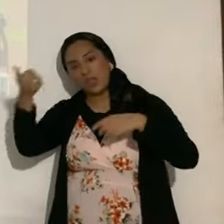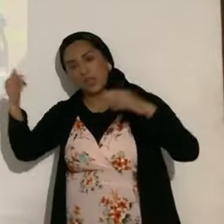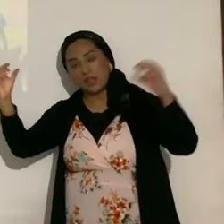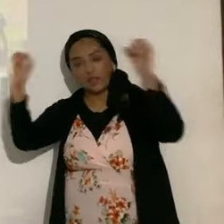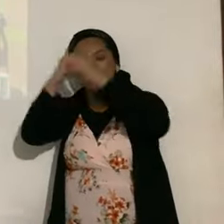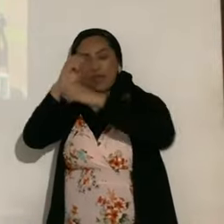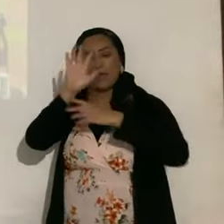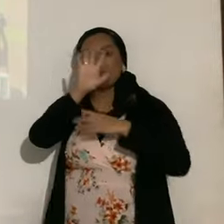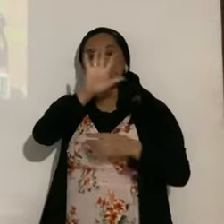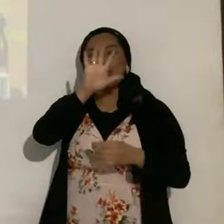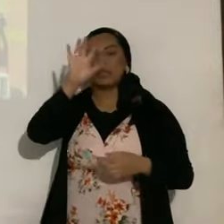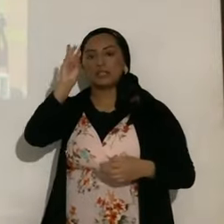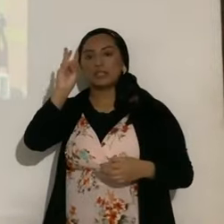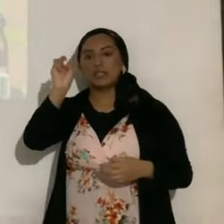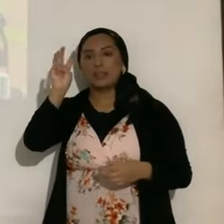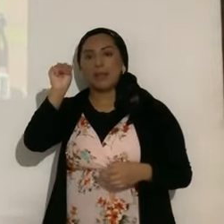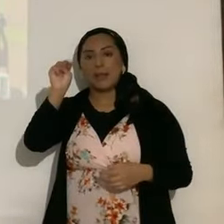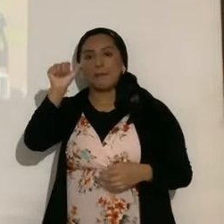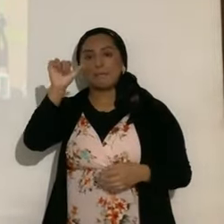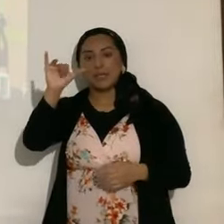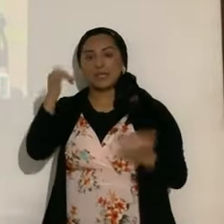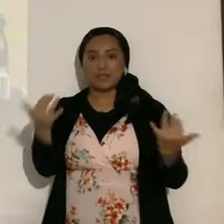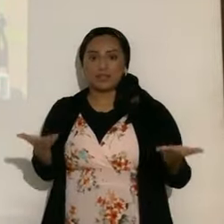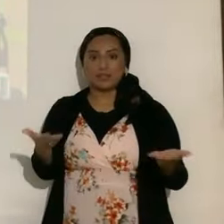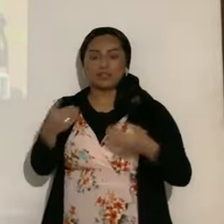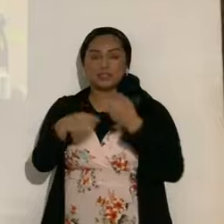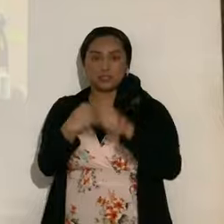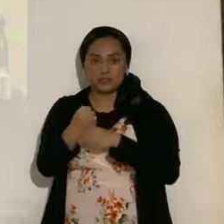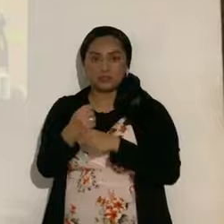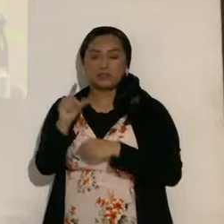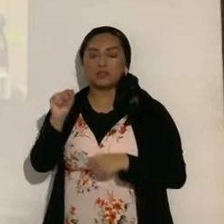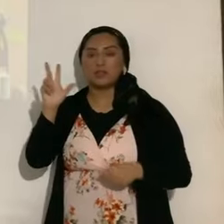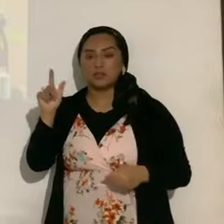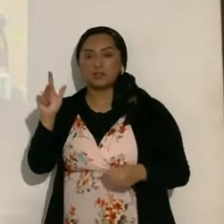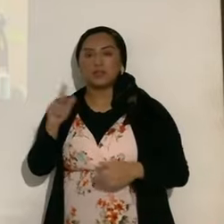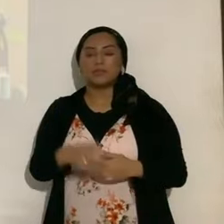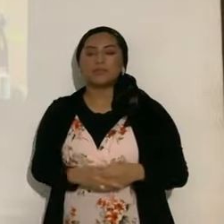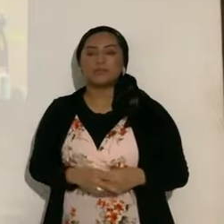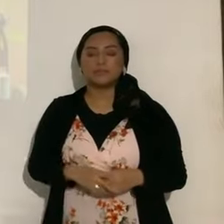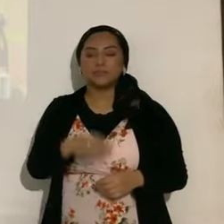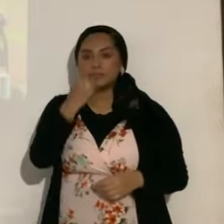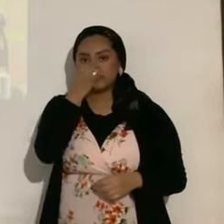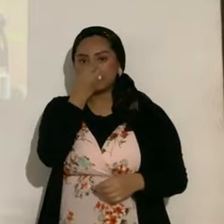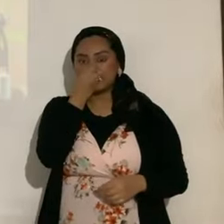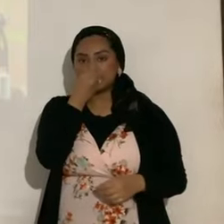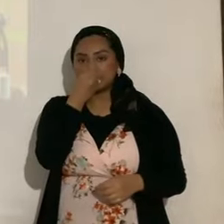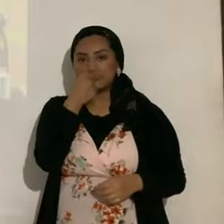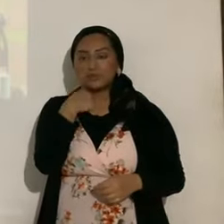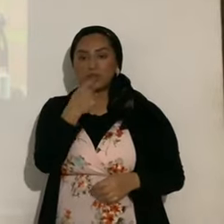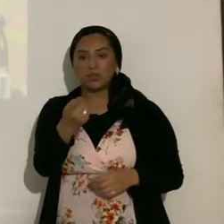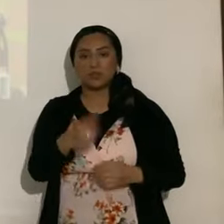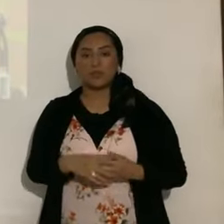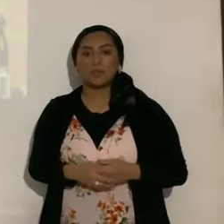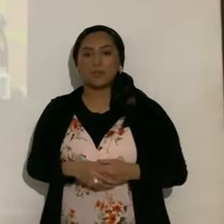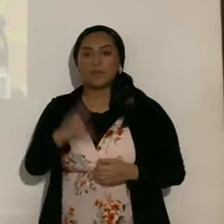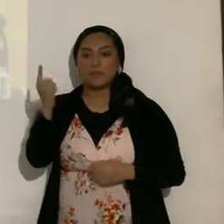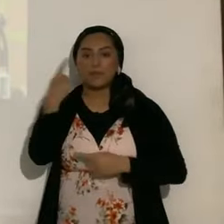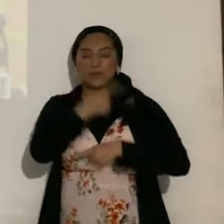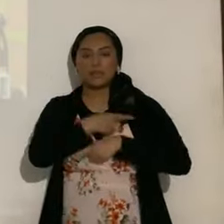5 al 6 de mayo de este año, 2023, será un eclipse penumbral, el que les decía yo, que es un día después de Pesach,